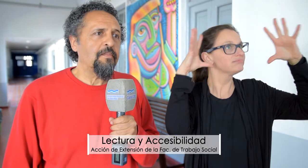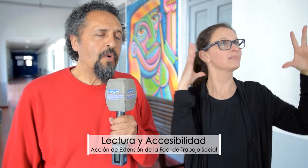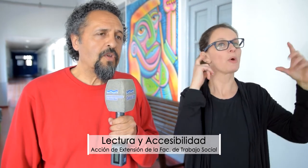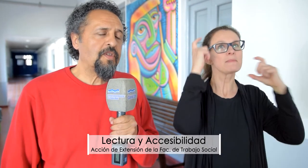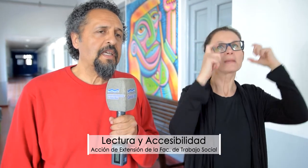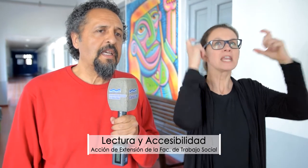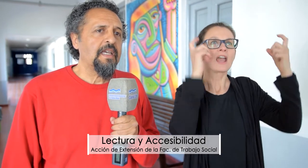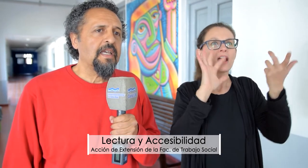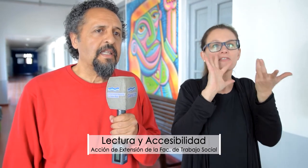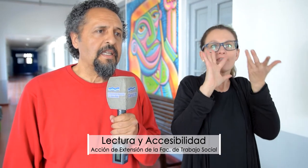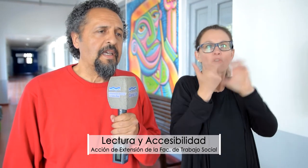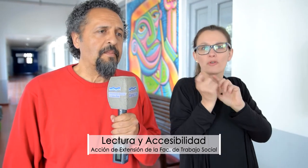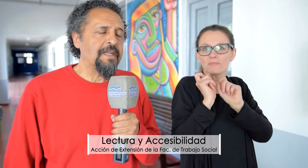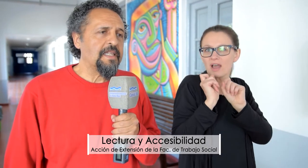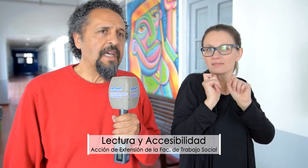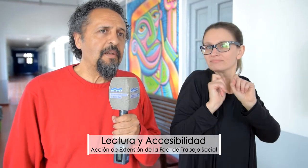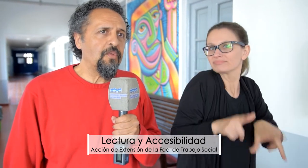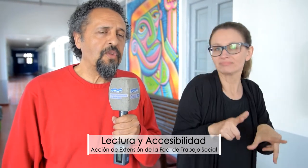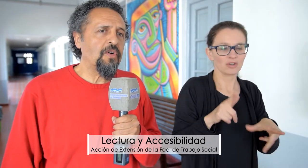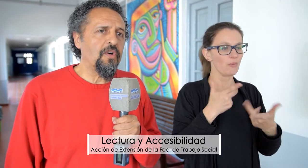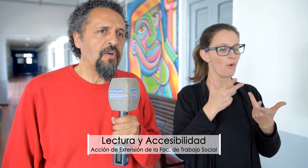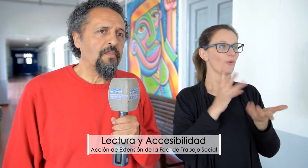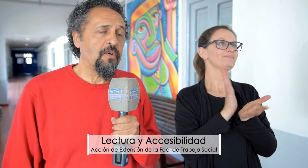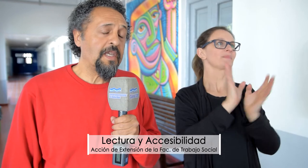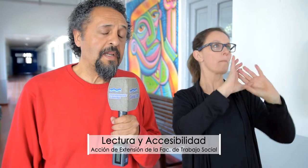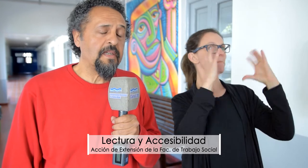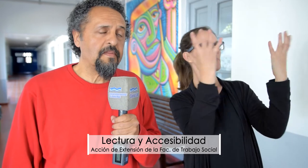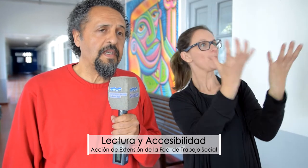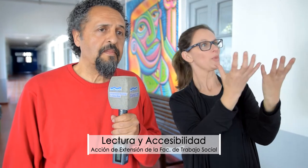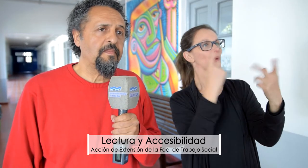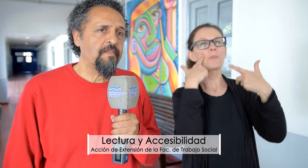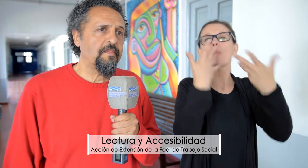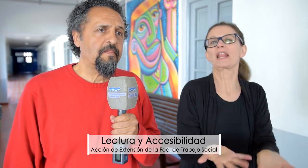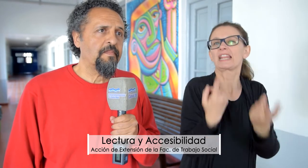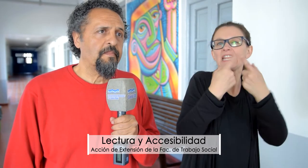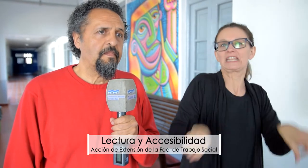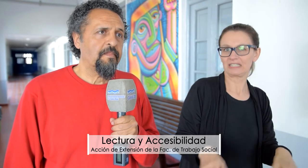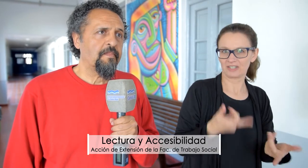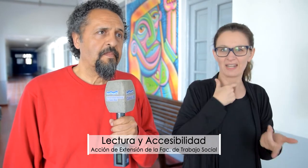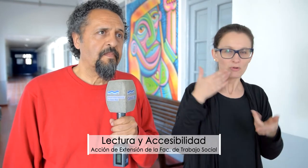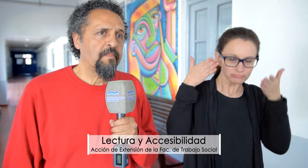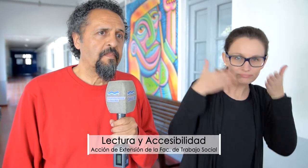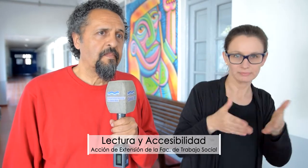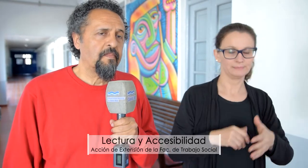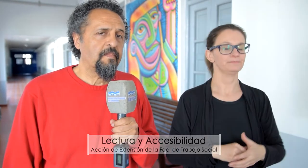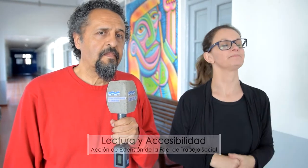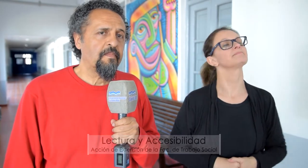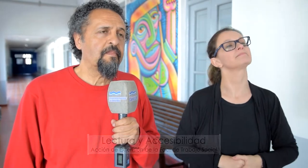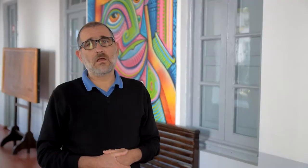modos de presentar el mundo posible. Muy bien. Y